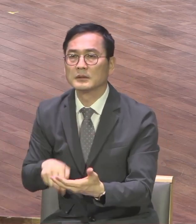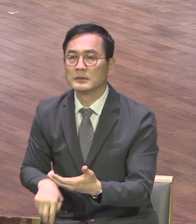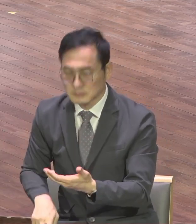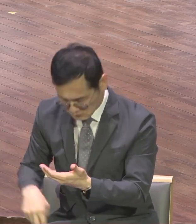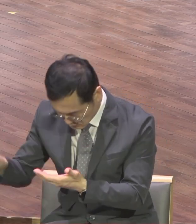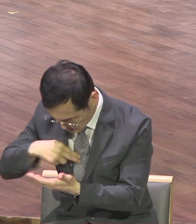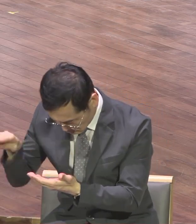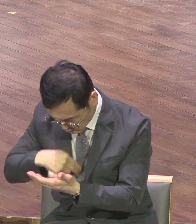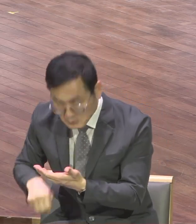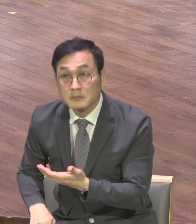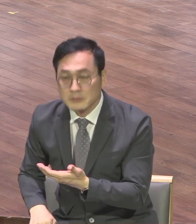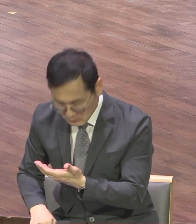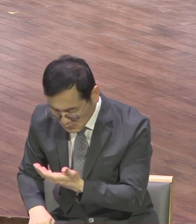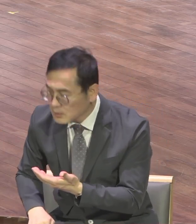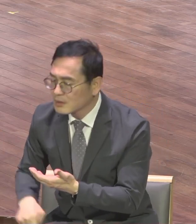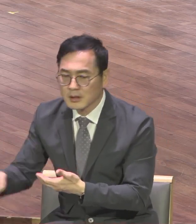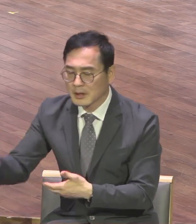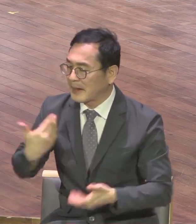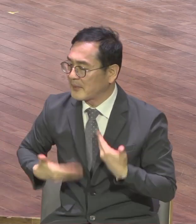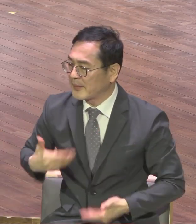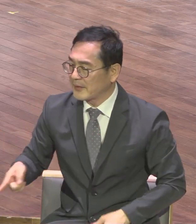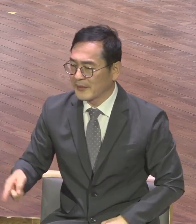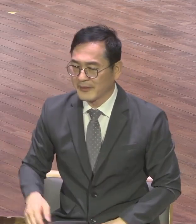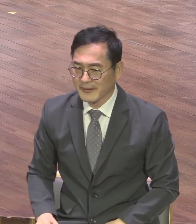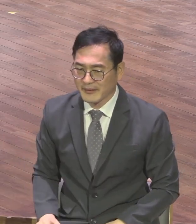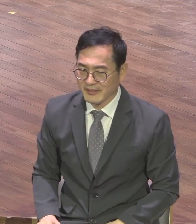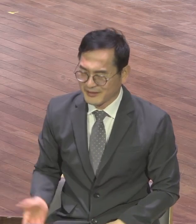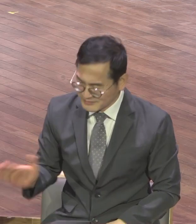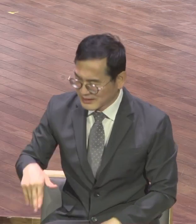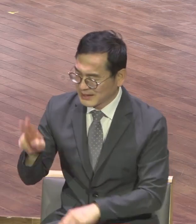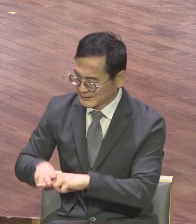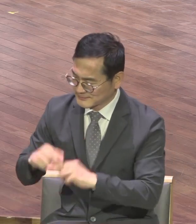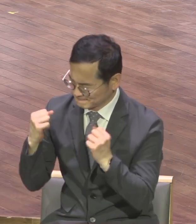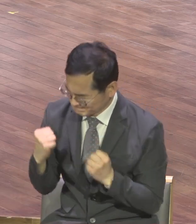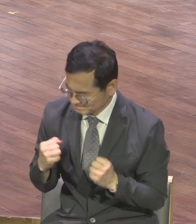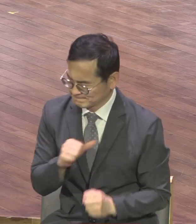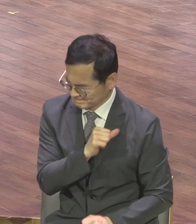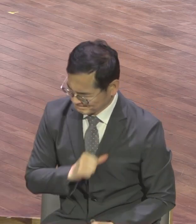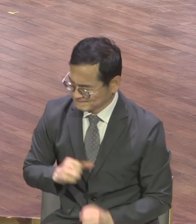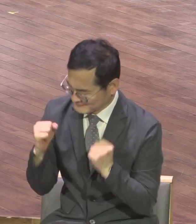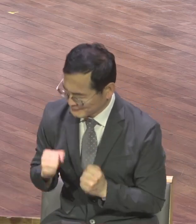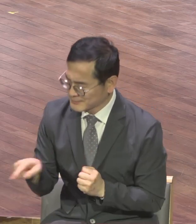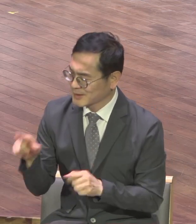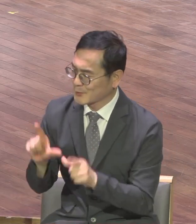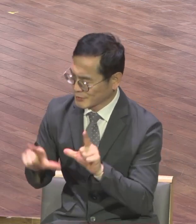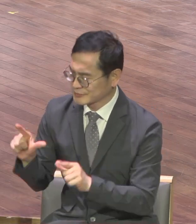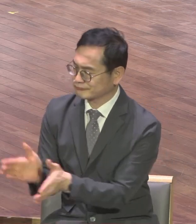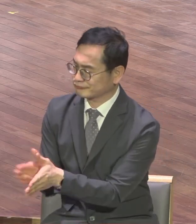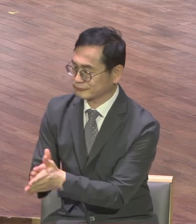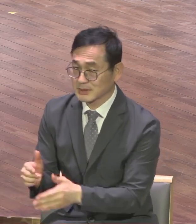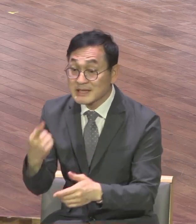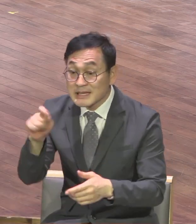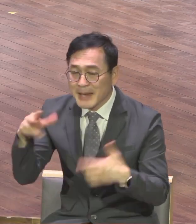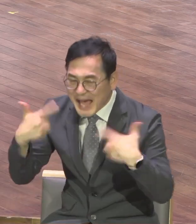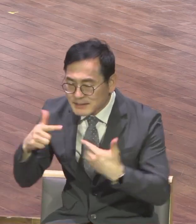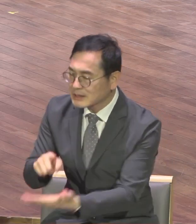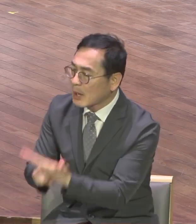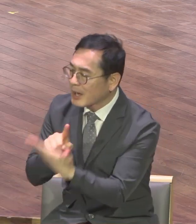만나보니 신기해 월급원 대표도 맨날 보지 대변인도 보지 텔레비전 보는 분들이 우리